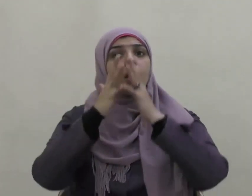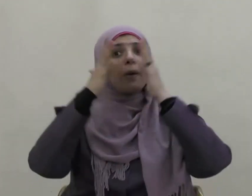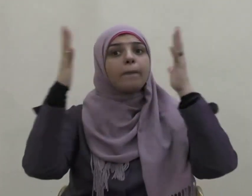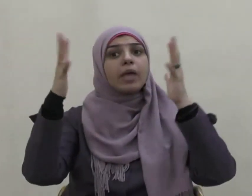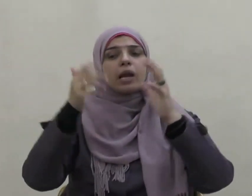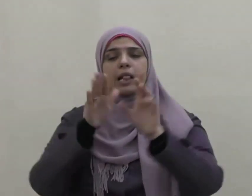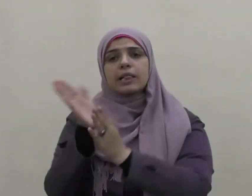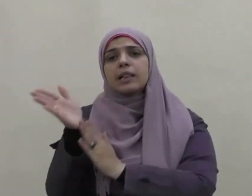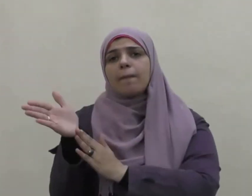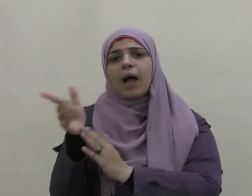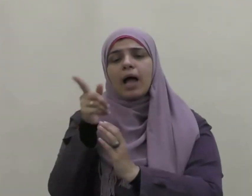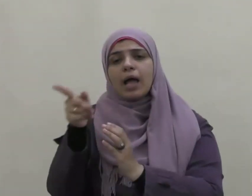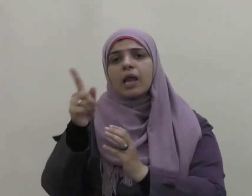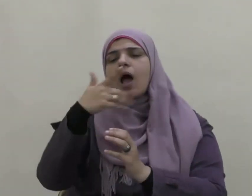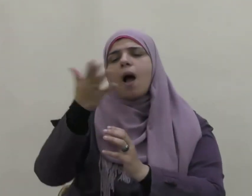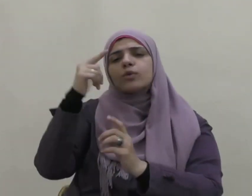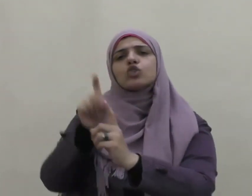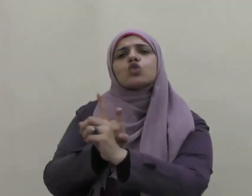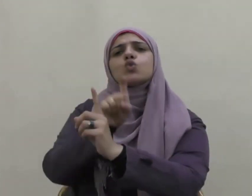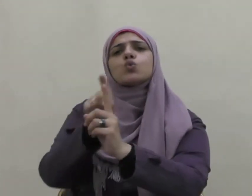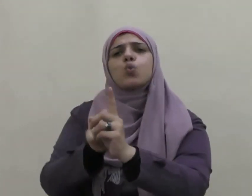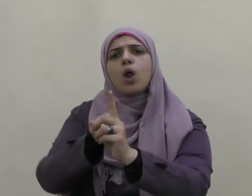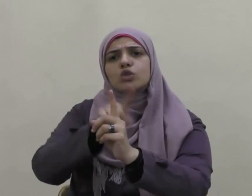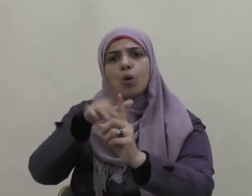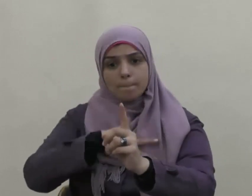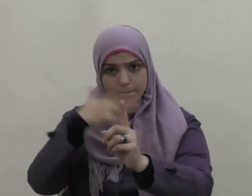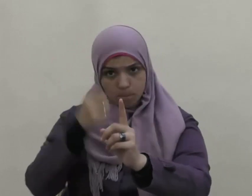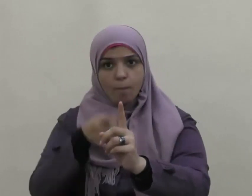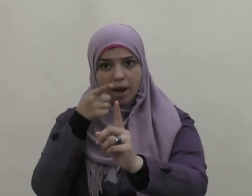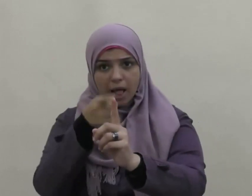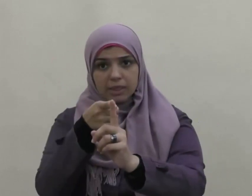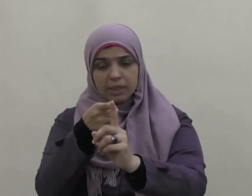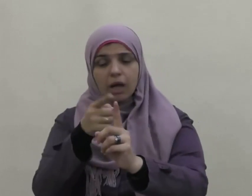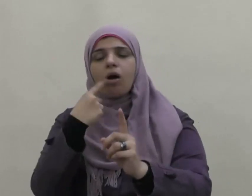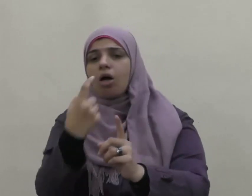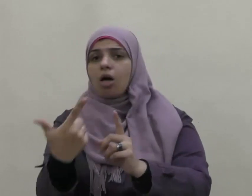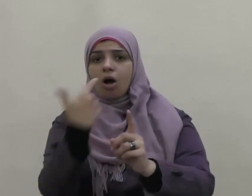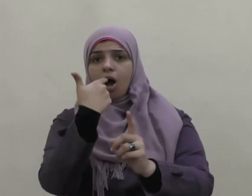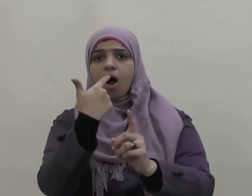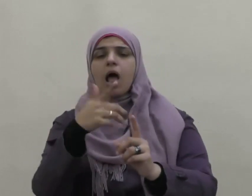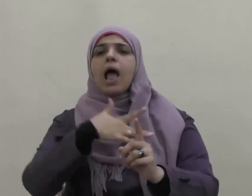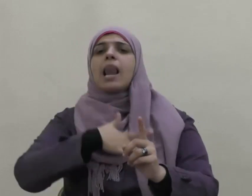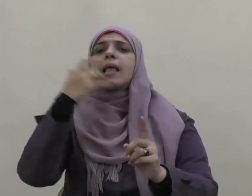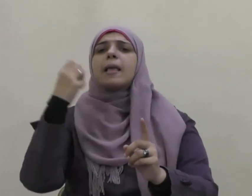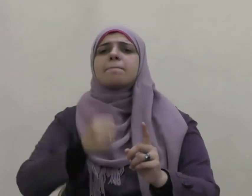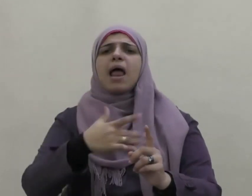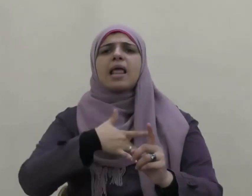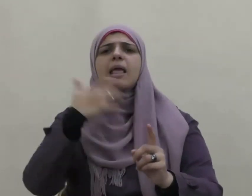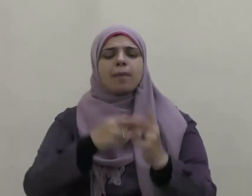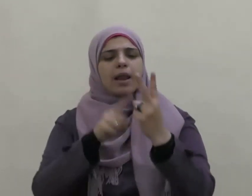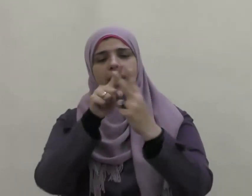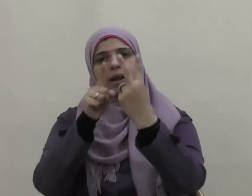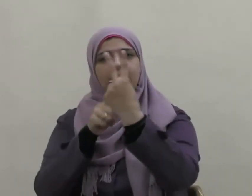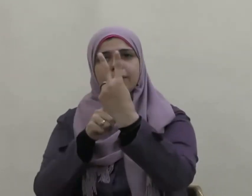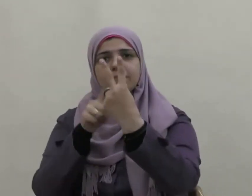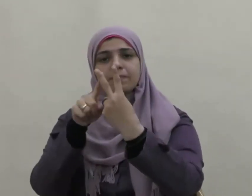عندما سئل أمؤمن أنت قال الإيمان إيمانان فإن كنت